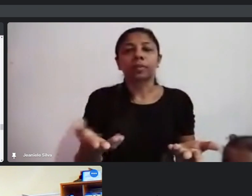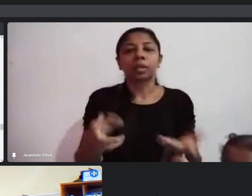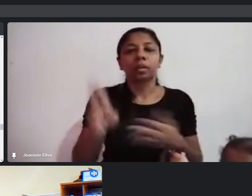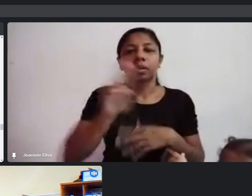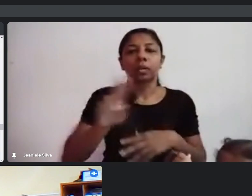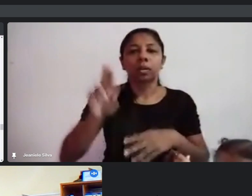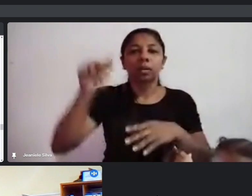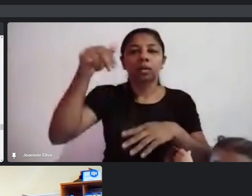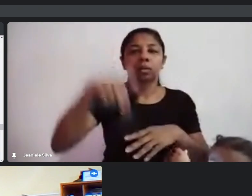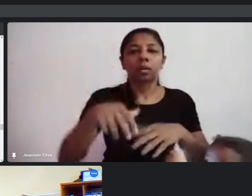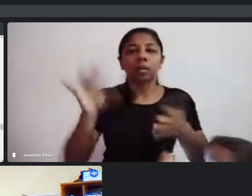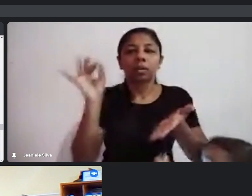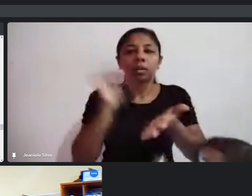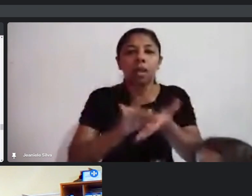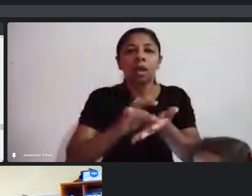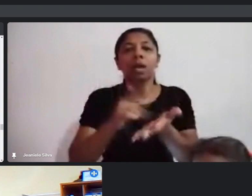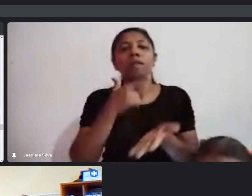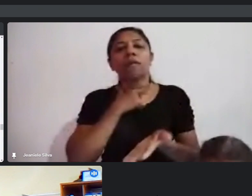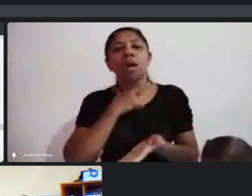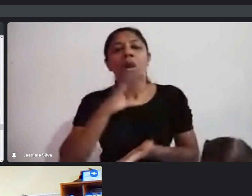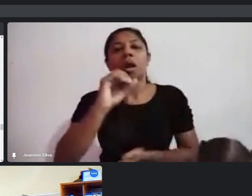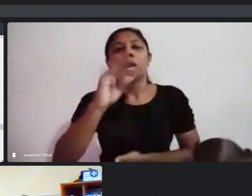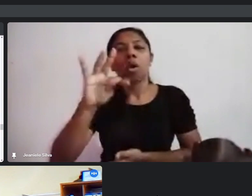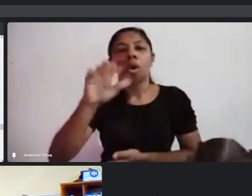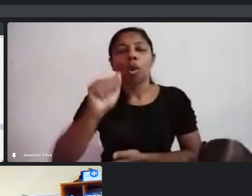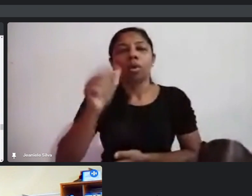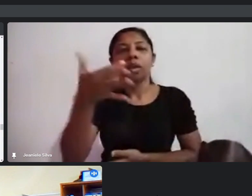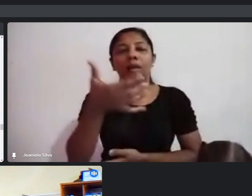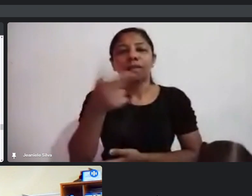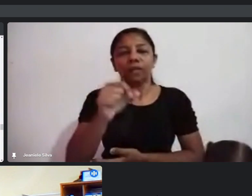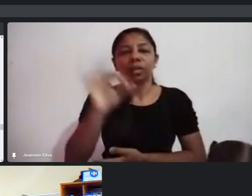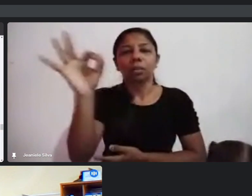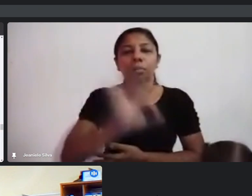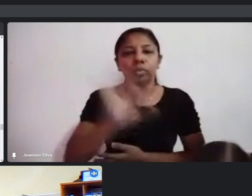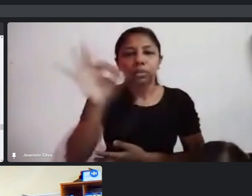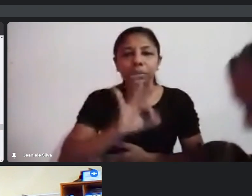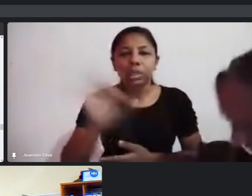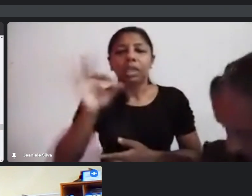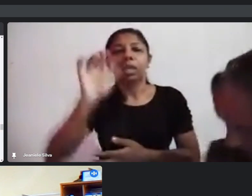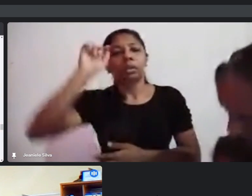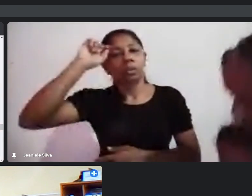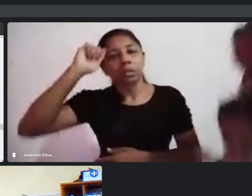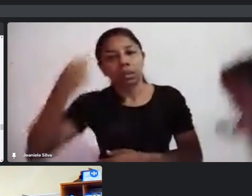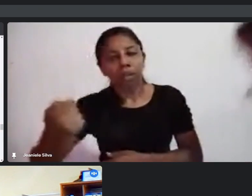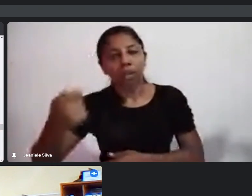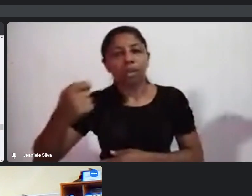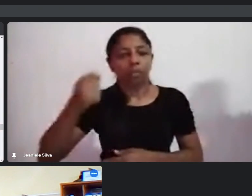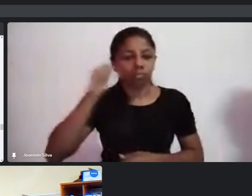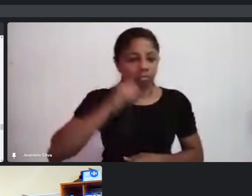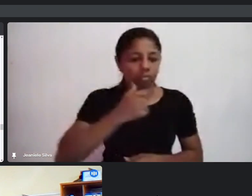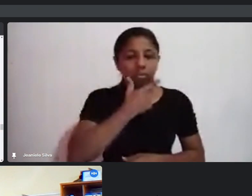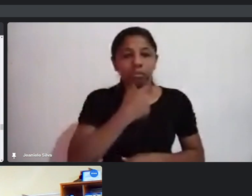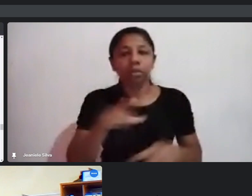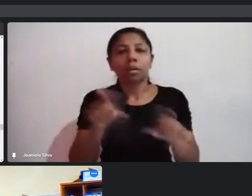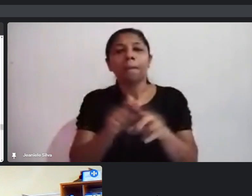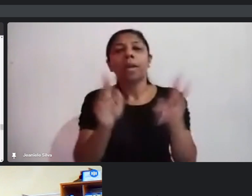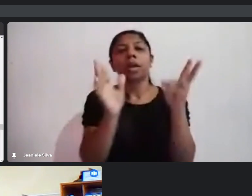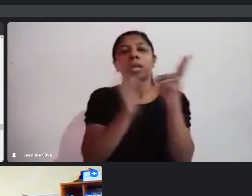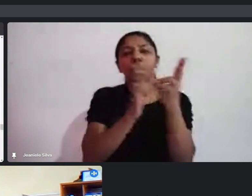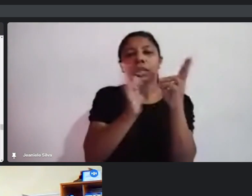garante cotas, 20% para o mínimo, 20% para negros e negras, no mínimo 10% para indígenas, e